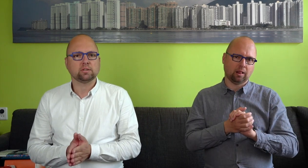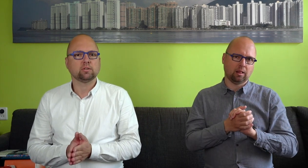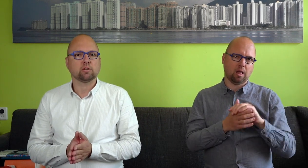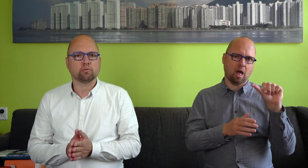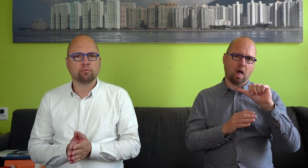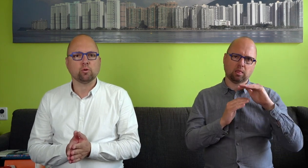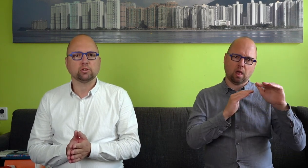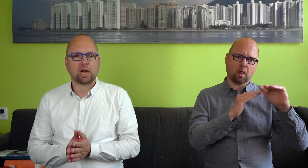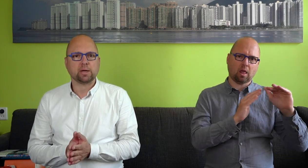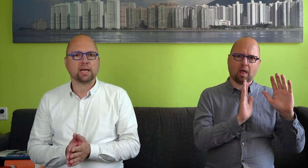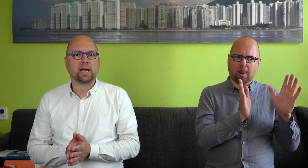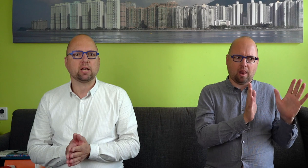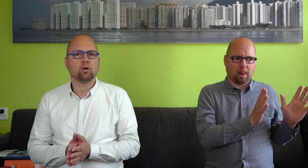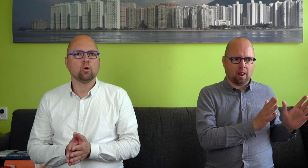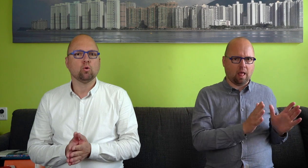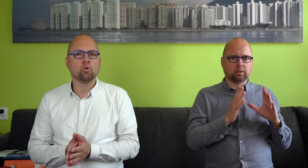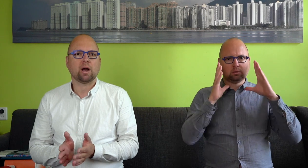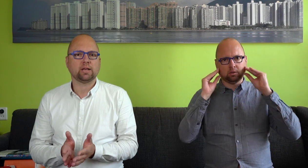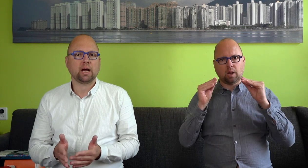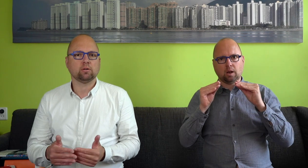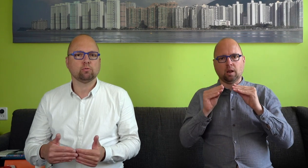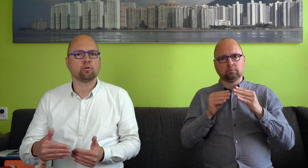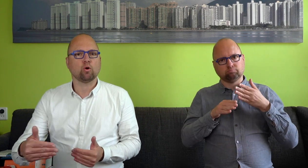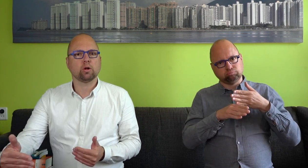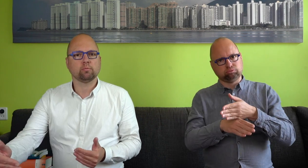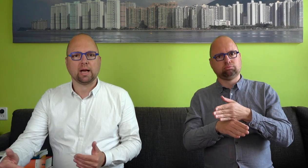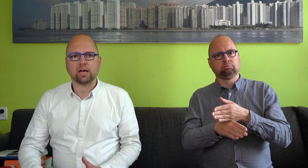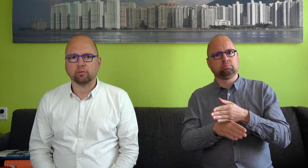dat we vervolgens samen gaan kijken, hoe gaan we daar vervolg aan geven.